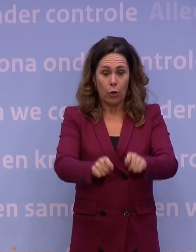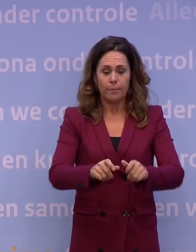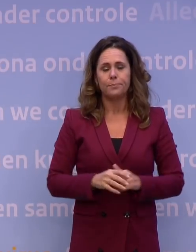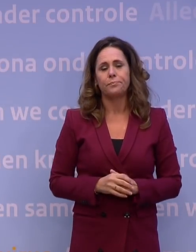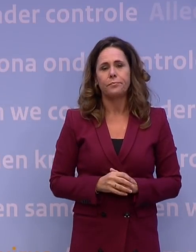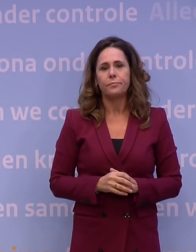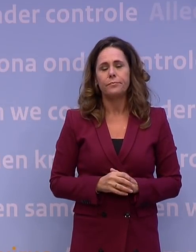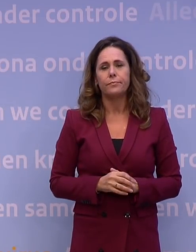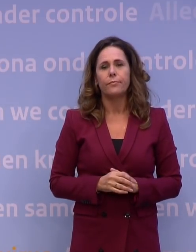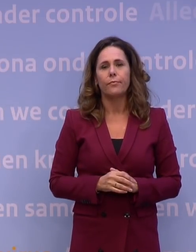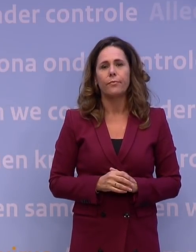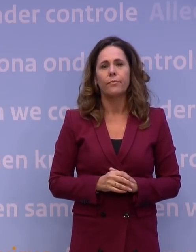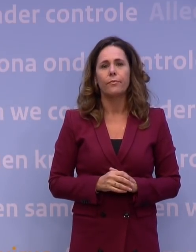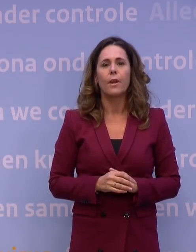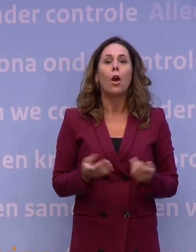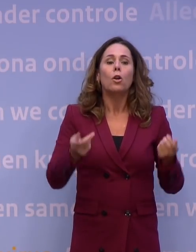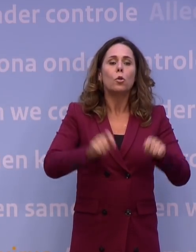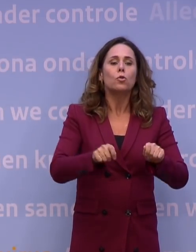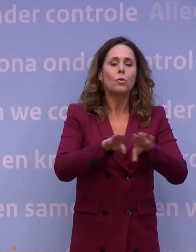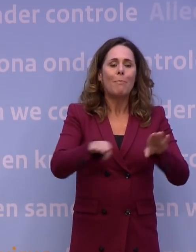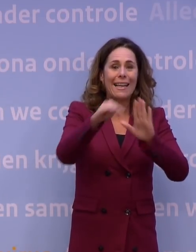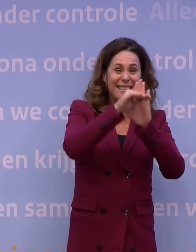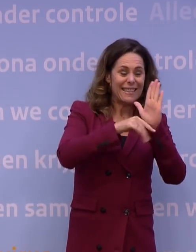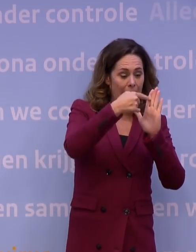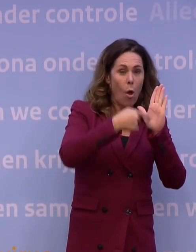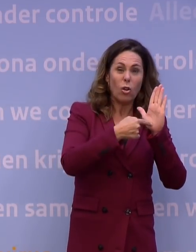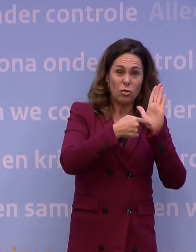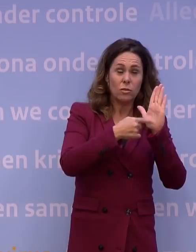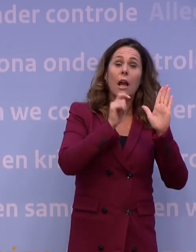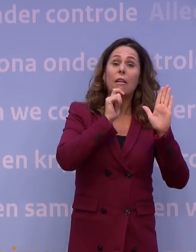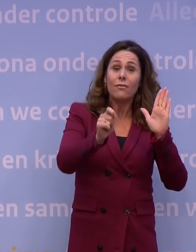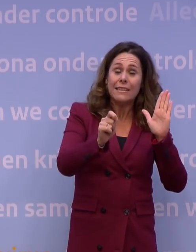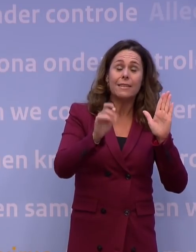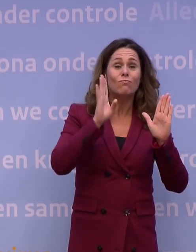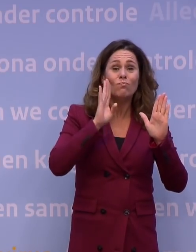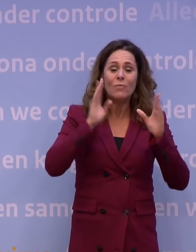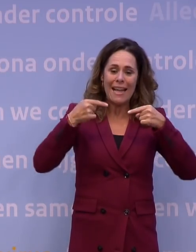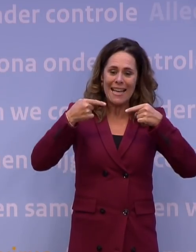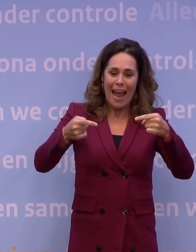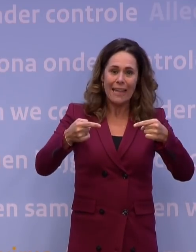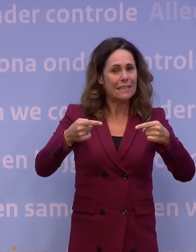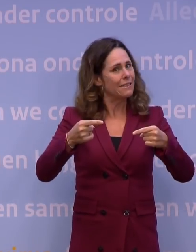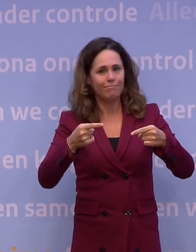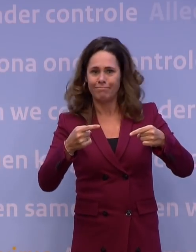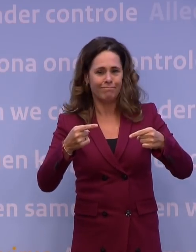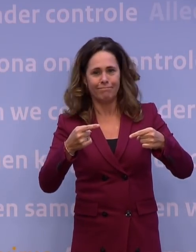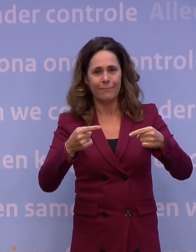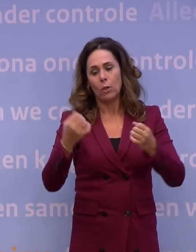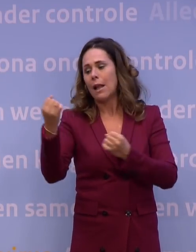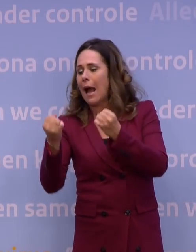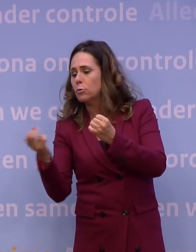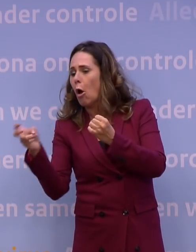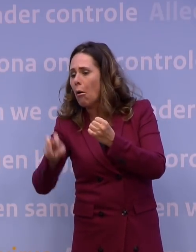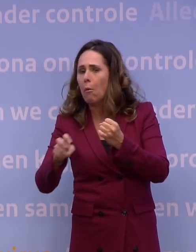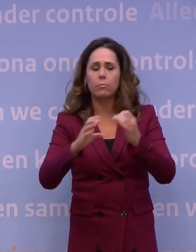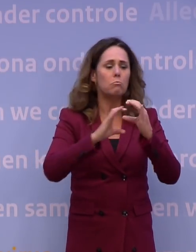Tot slot halen we in de basisregels ook het advies weer terug, beperk je reisbewegingen. Dus stap niet in de bus of de auto om te